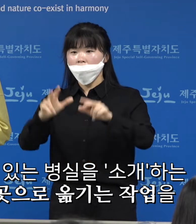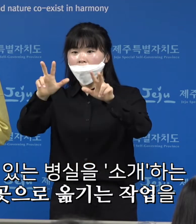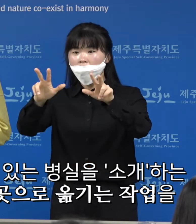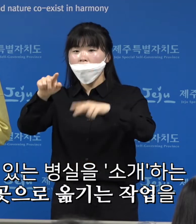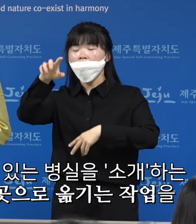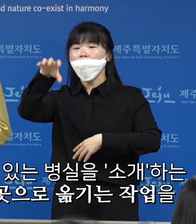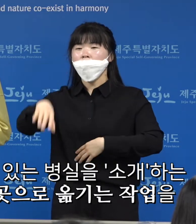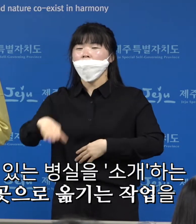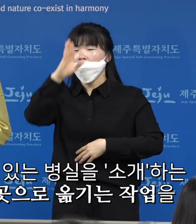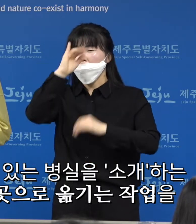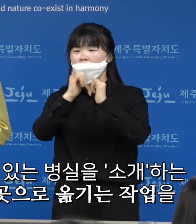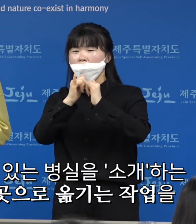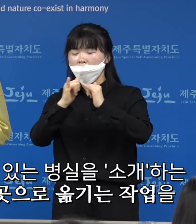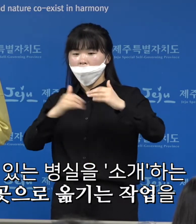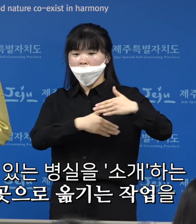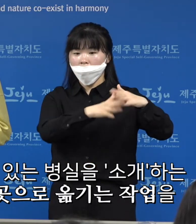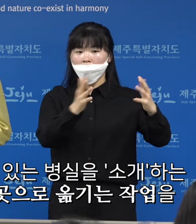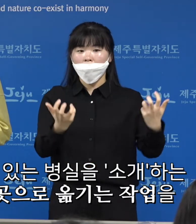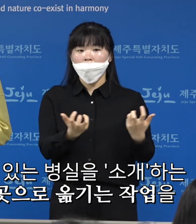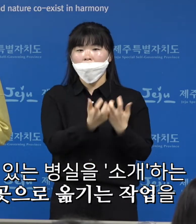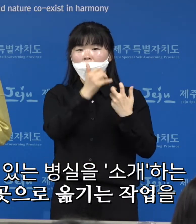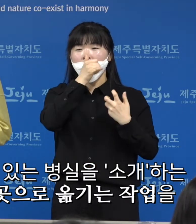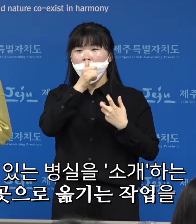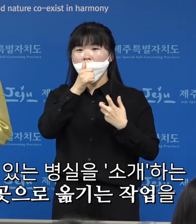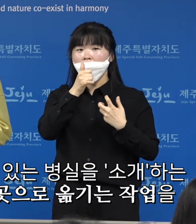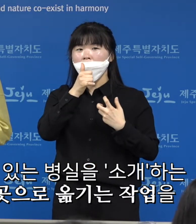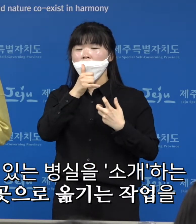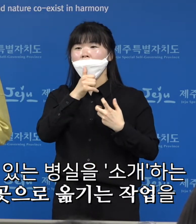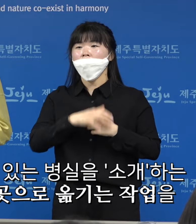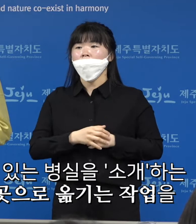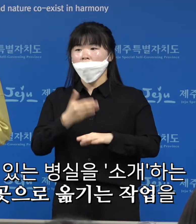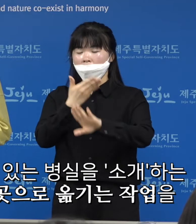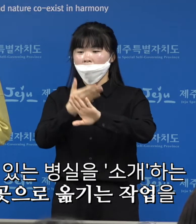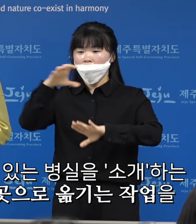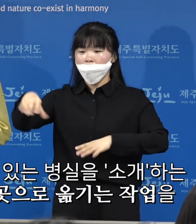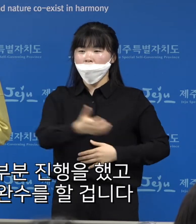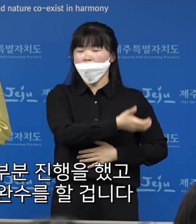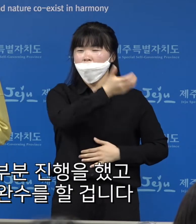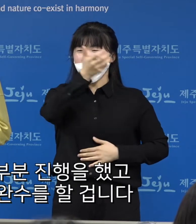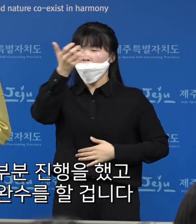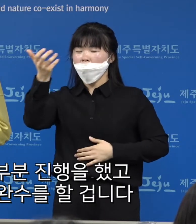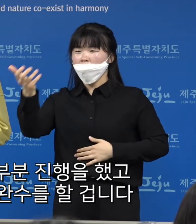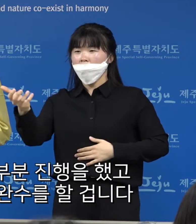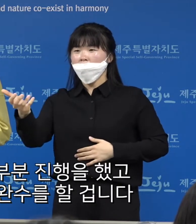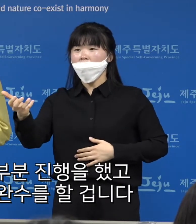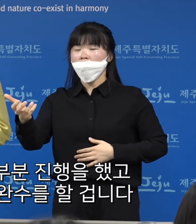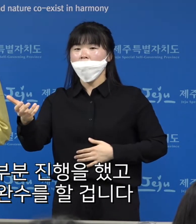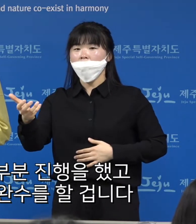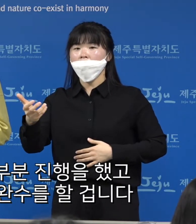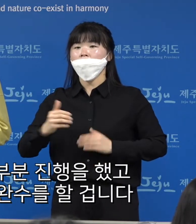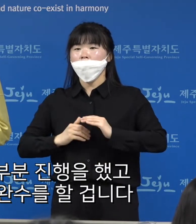환자들로 차있는 병실을 소개하는 그러니까 다른 곳으로 옮기는 작업을 이미 상당 부분